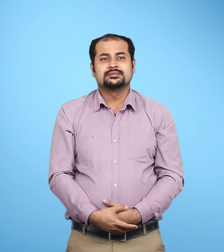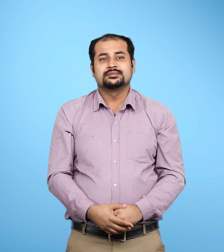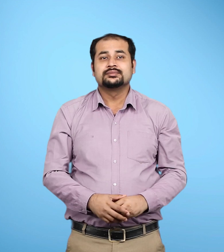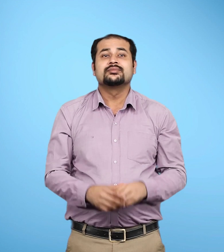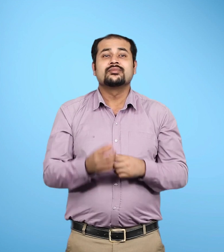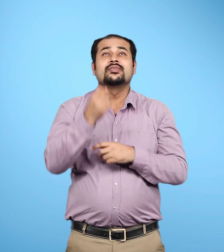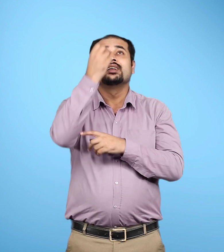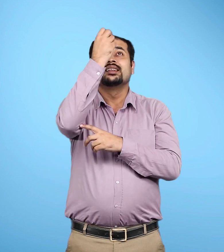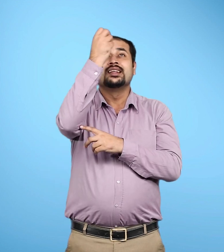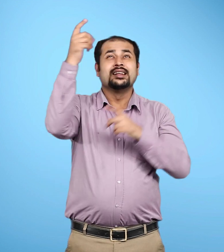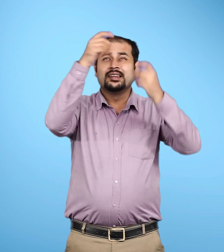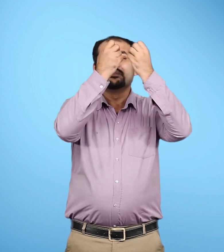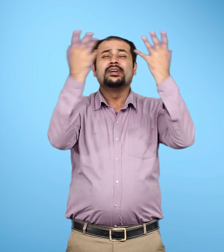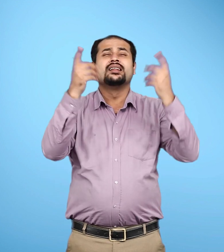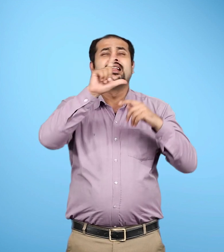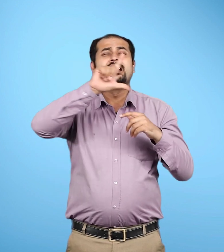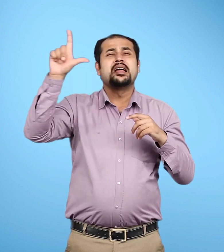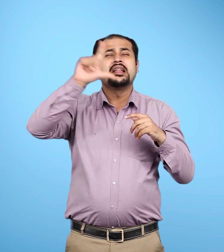यह लाखों तारों का समुह है